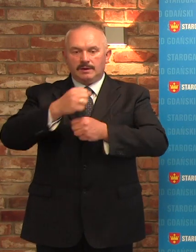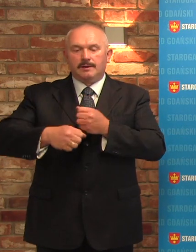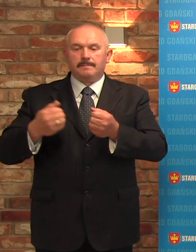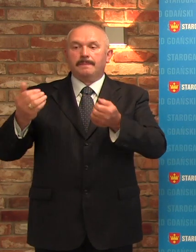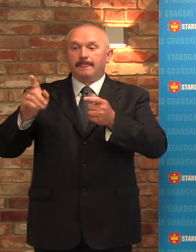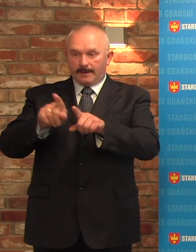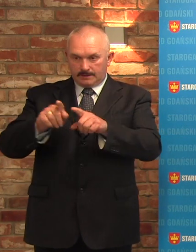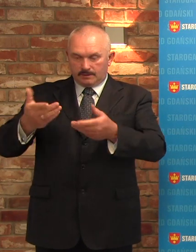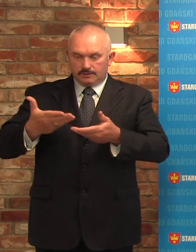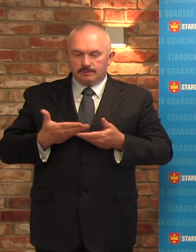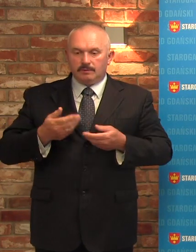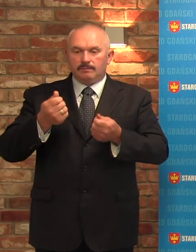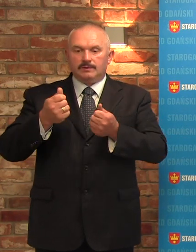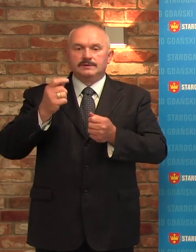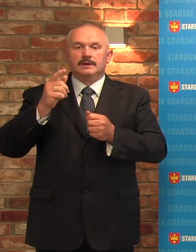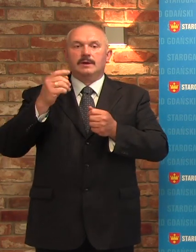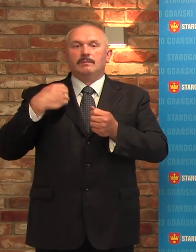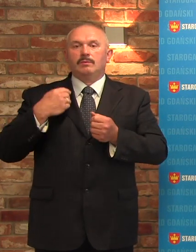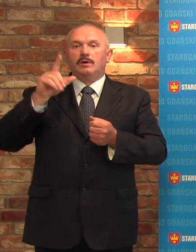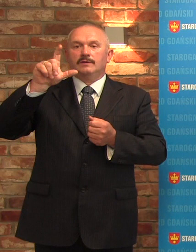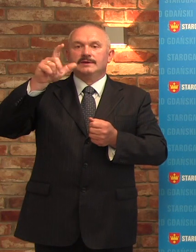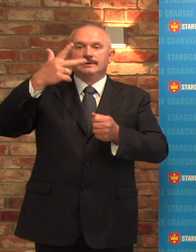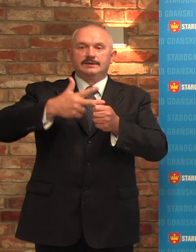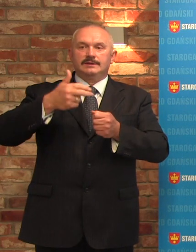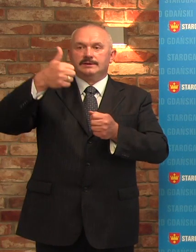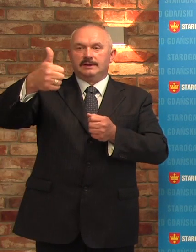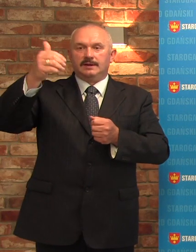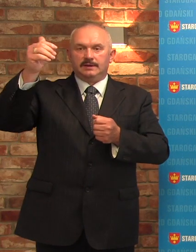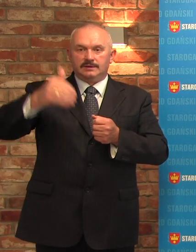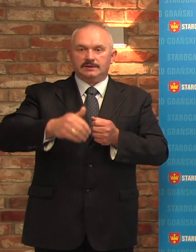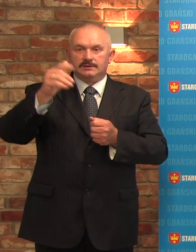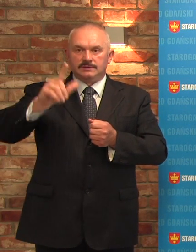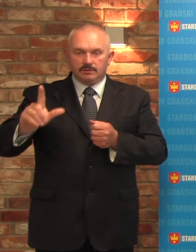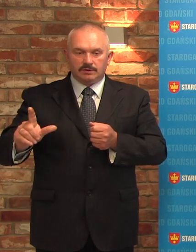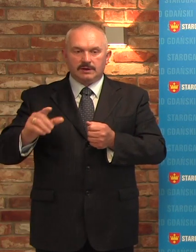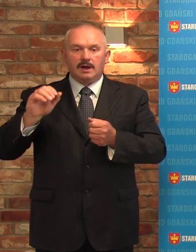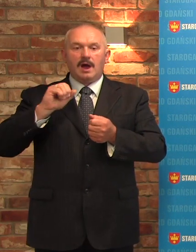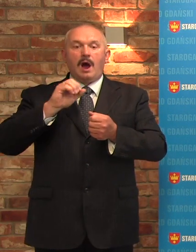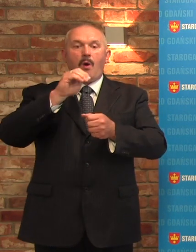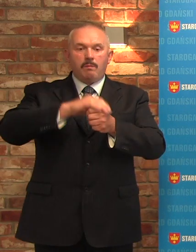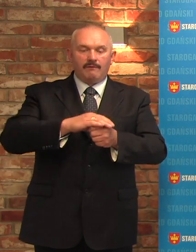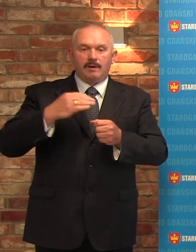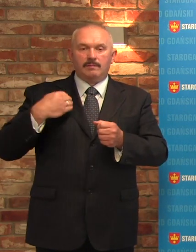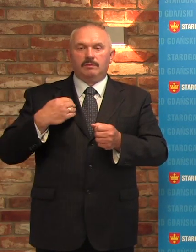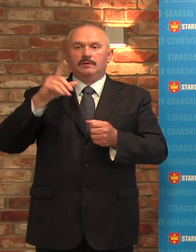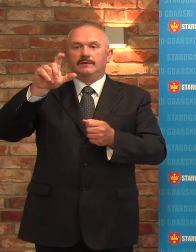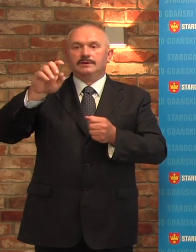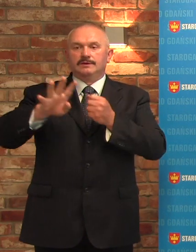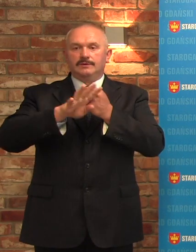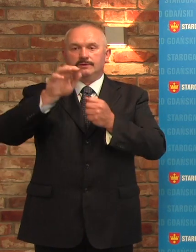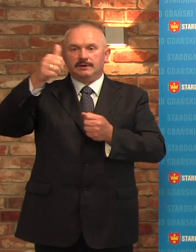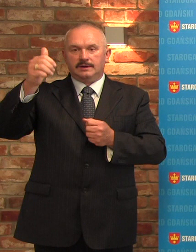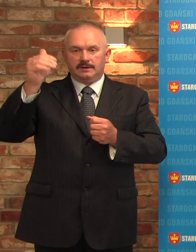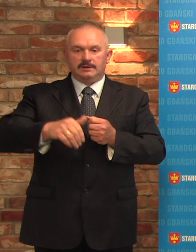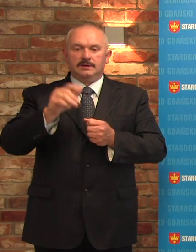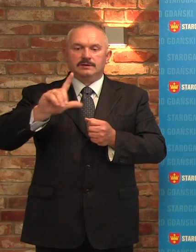budżetem jasna, tylko przypomnę 231 tysięcy złotych, a w zawartych umowach 291 tysięcy złotych. Nie wiem